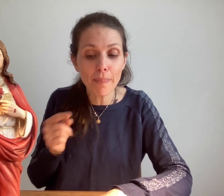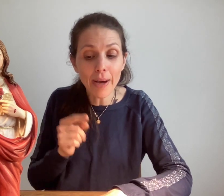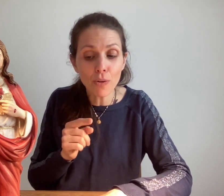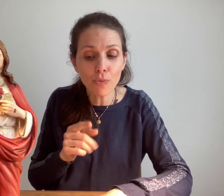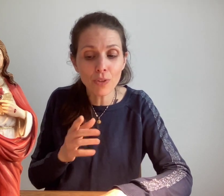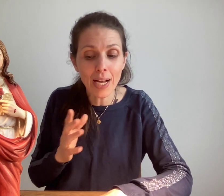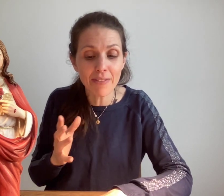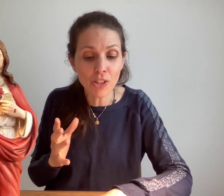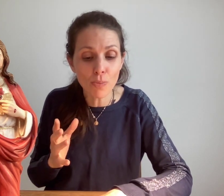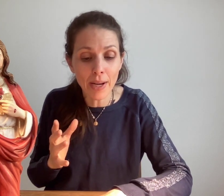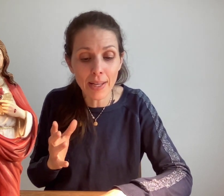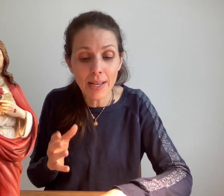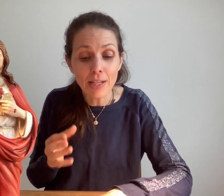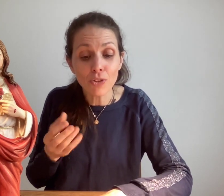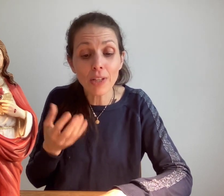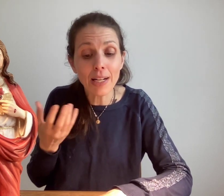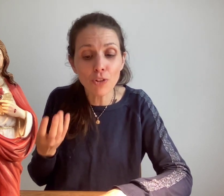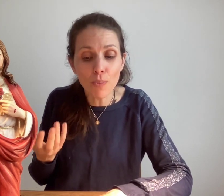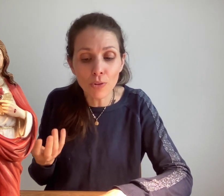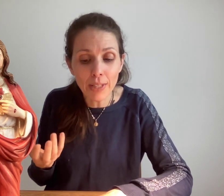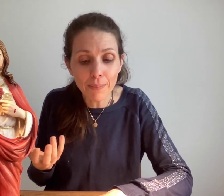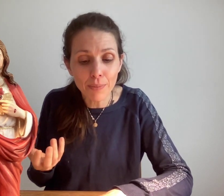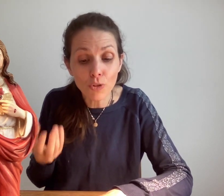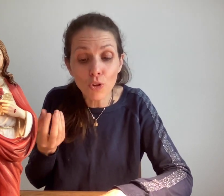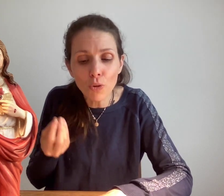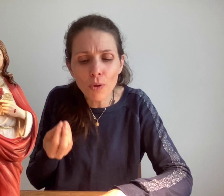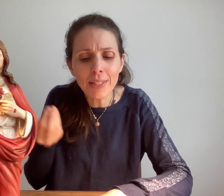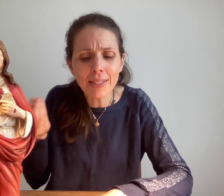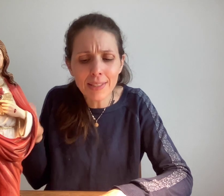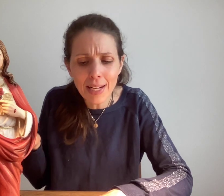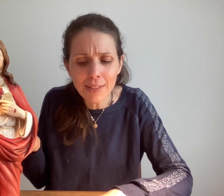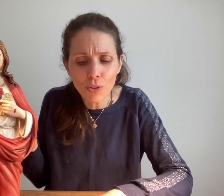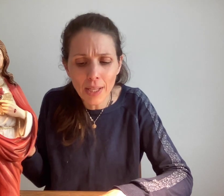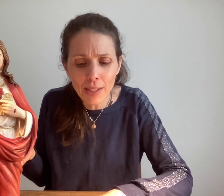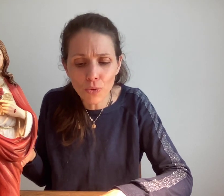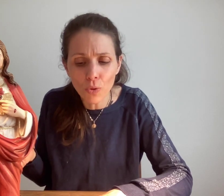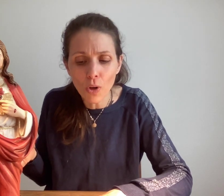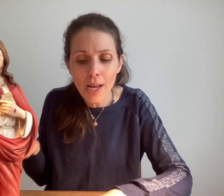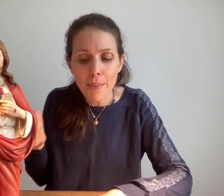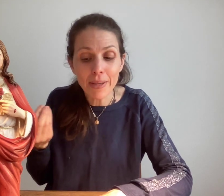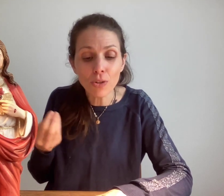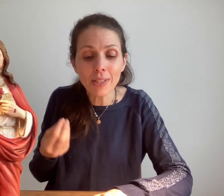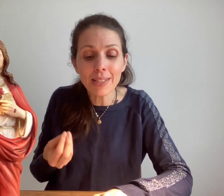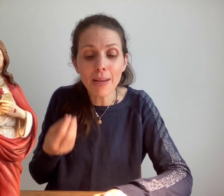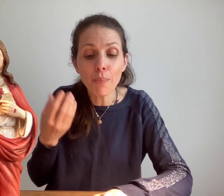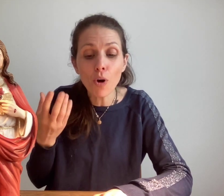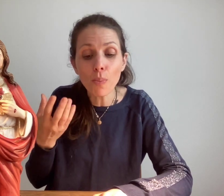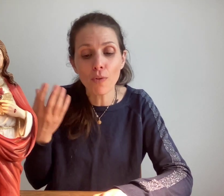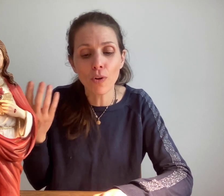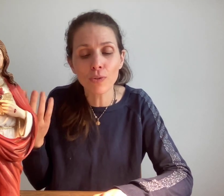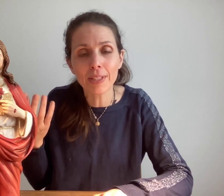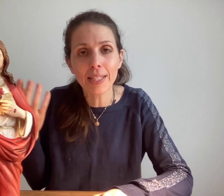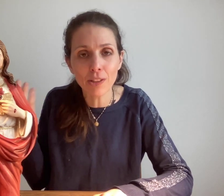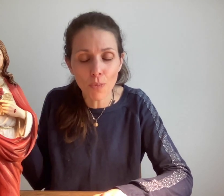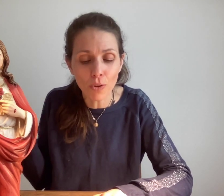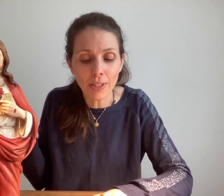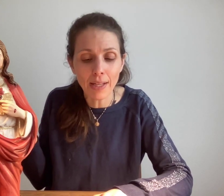pas refuser à la Vierge Marie ce qu'elle demandait ce que demandait cette céleste créature parce que c'était sa propre volonté qui demandait